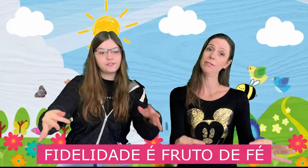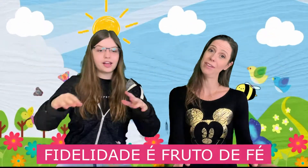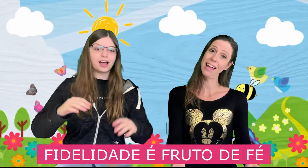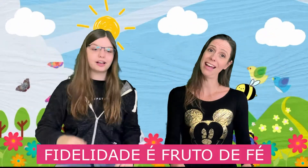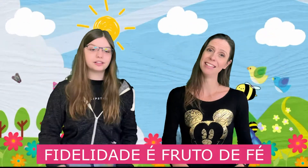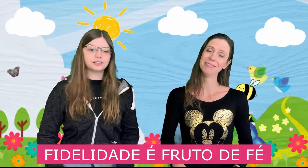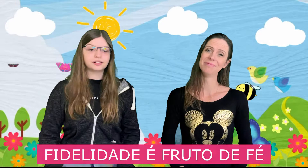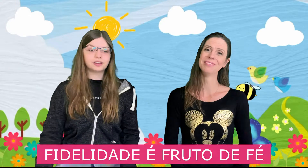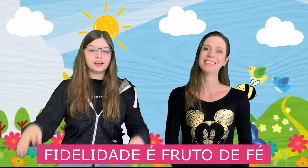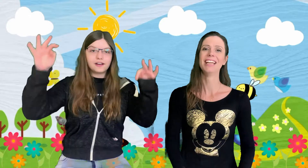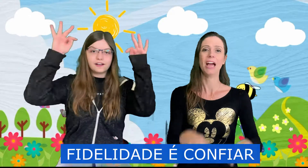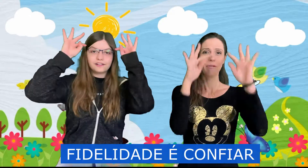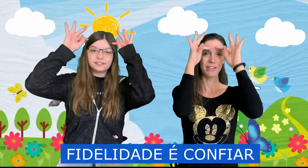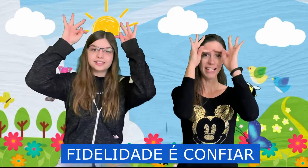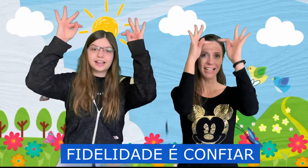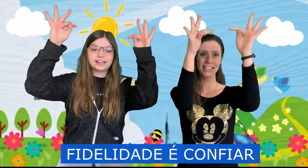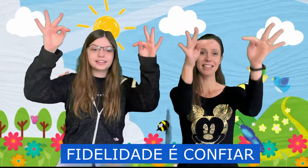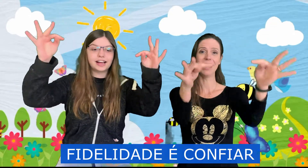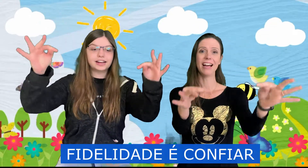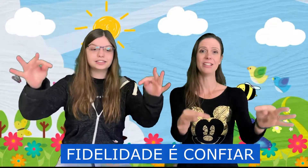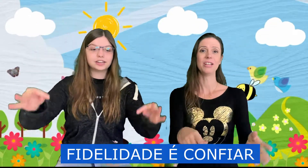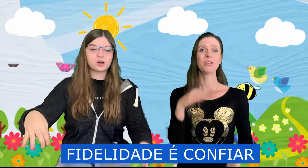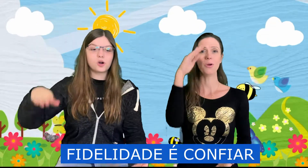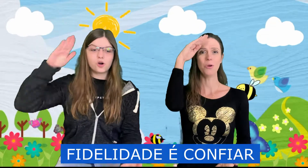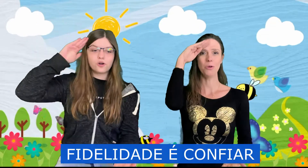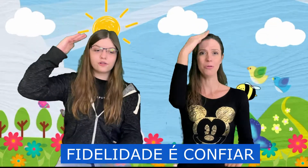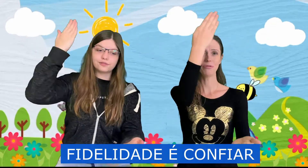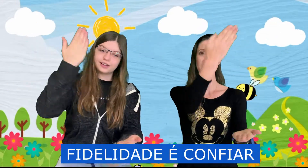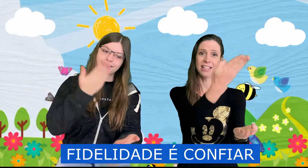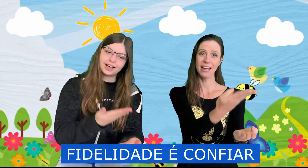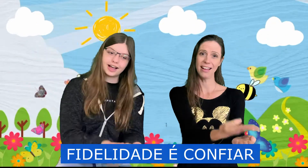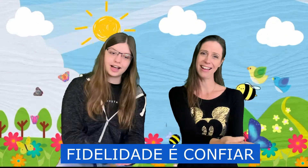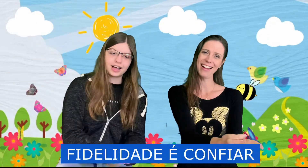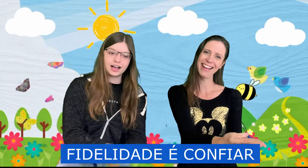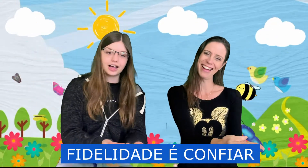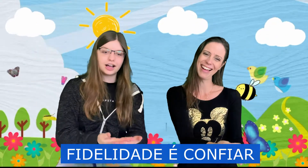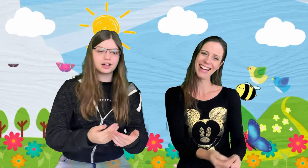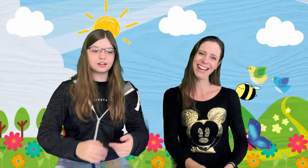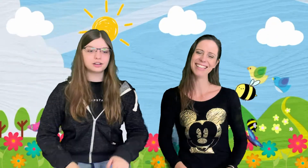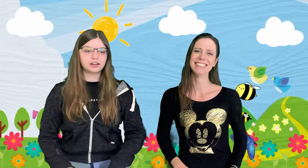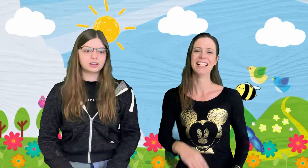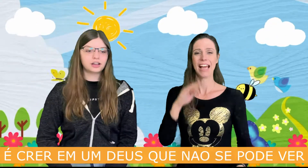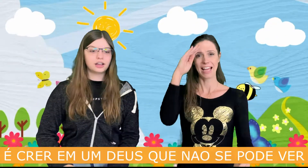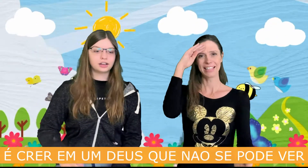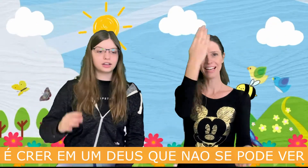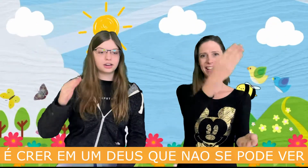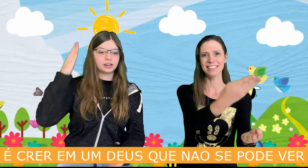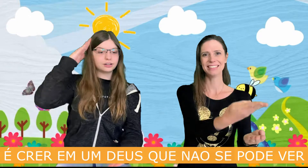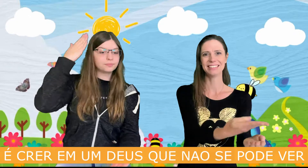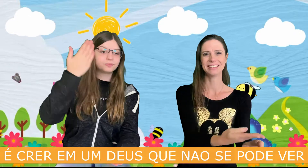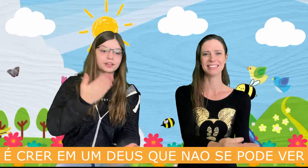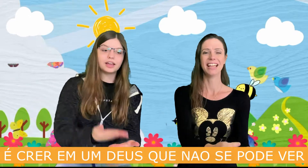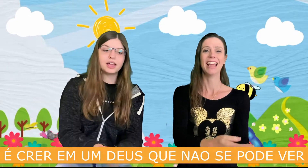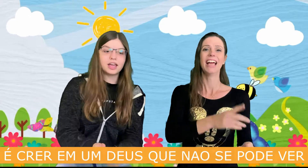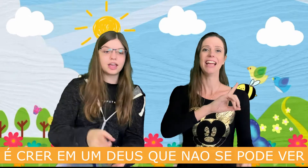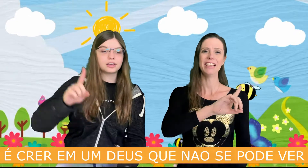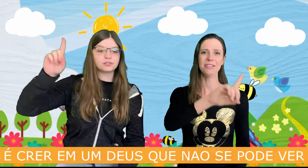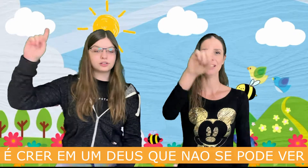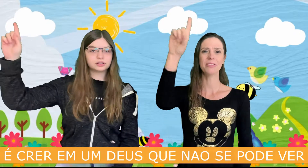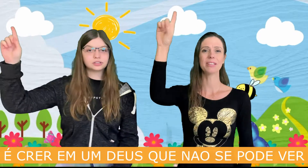fé Fidelidade é confiar É crer em um Deus que